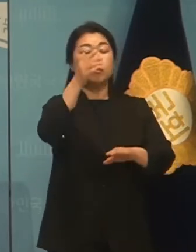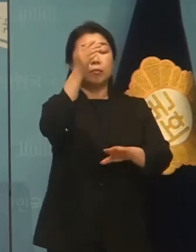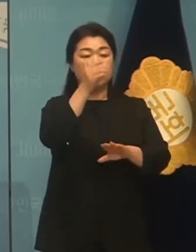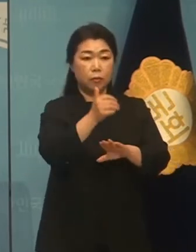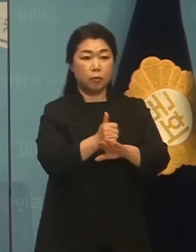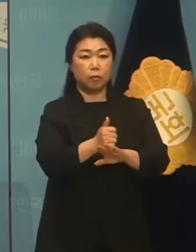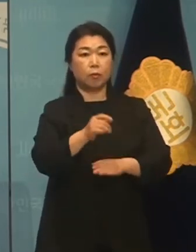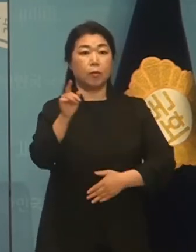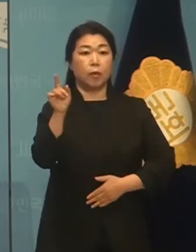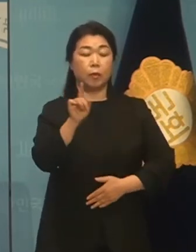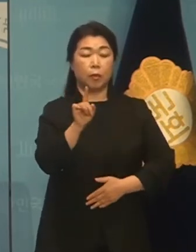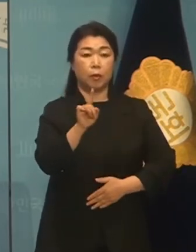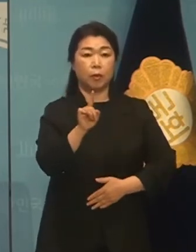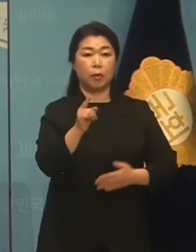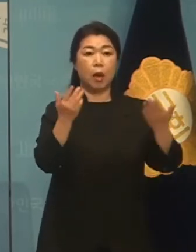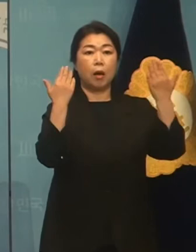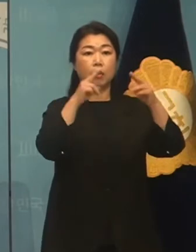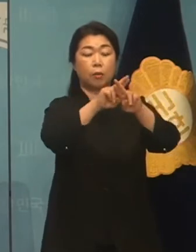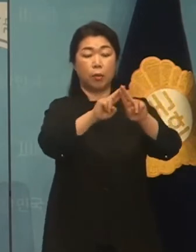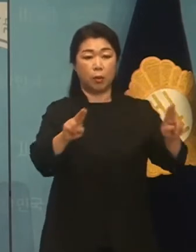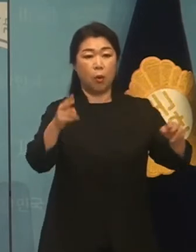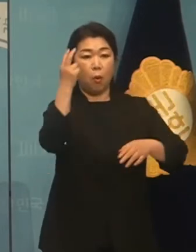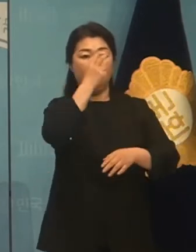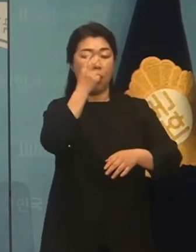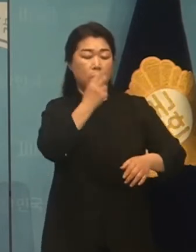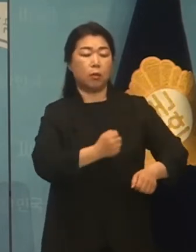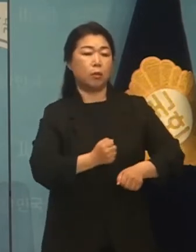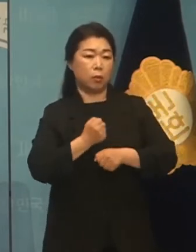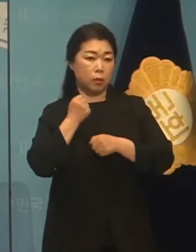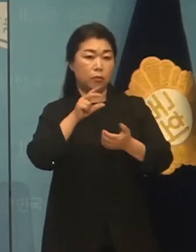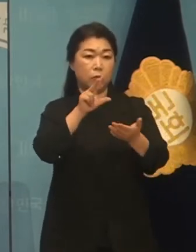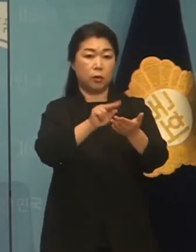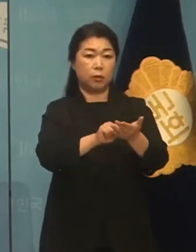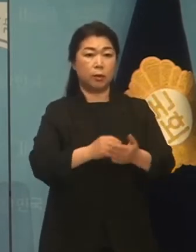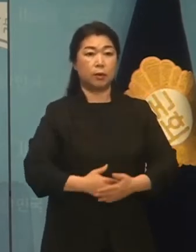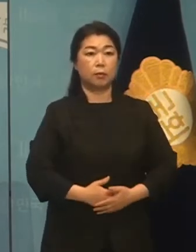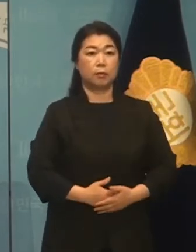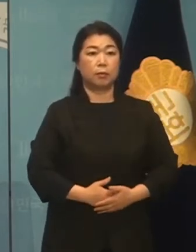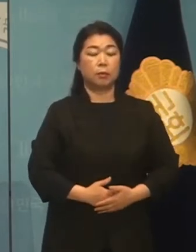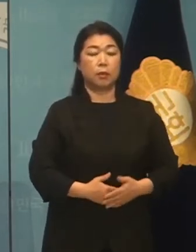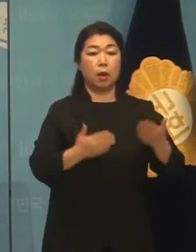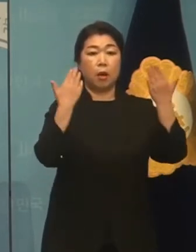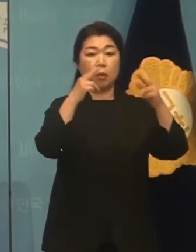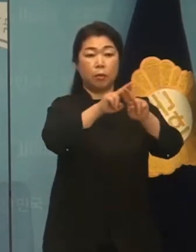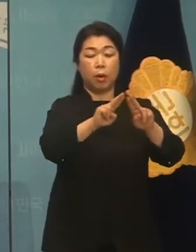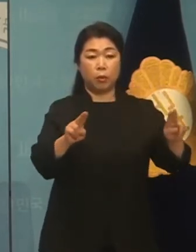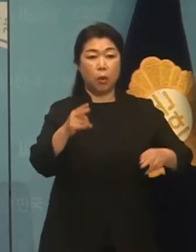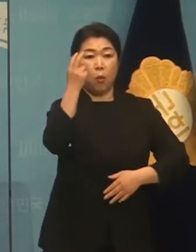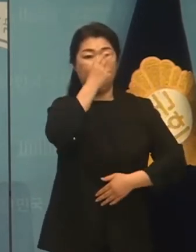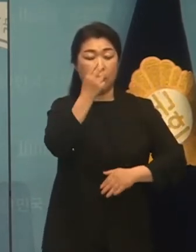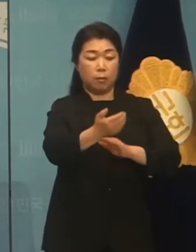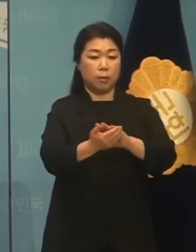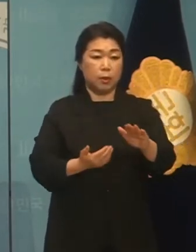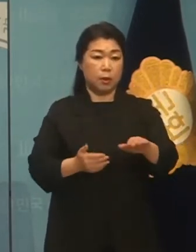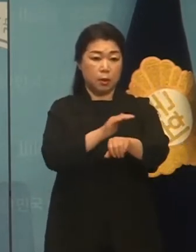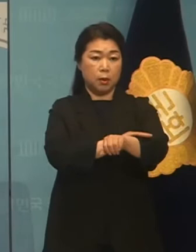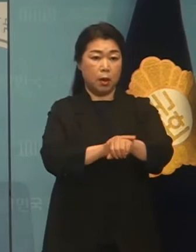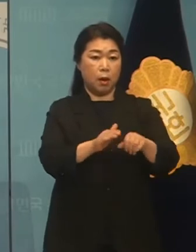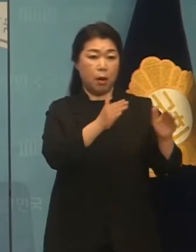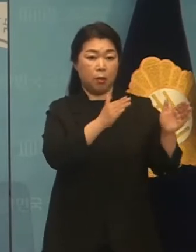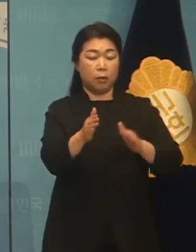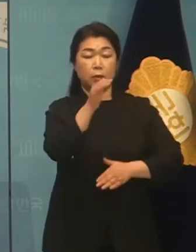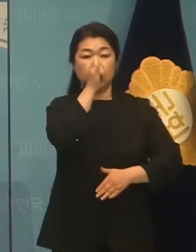폐교관리 문제의 결과였습니다 폐교관리가 사전에 철저하게 이루어졌다면